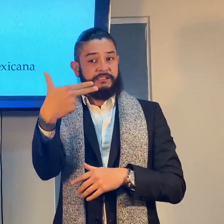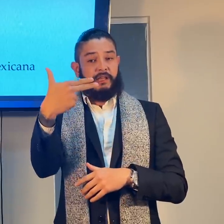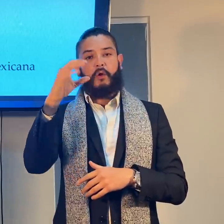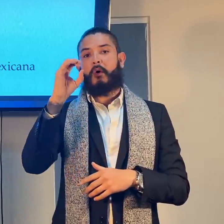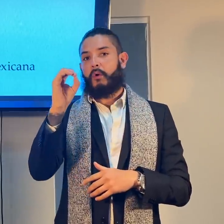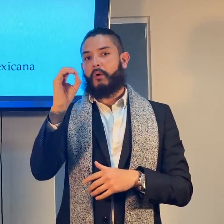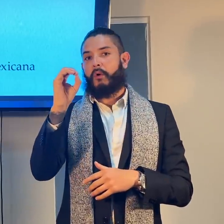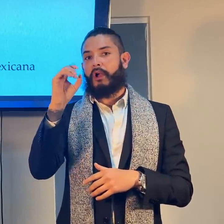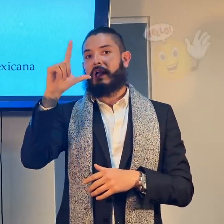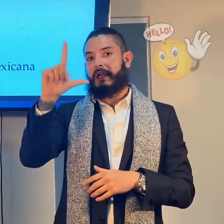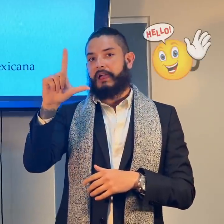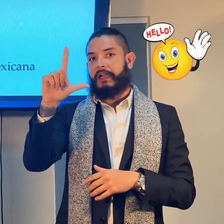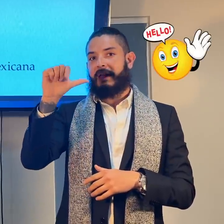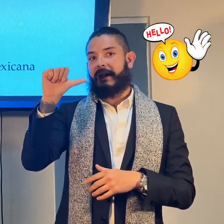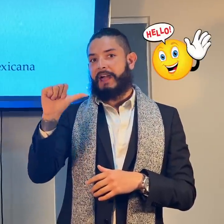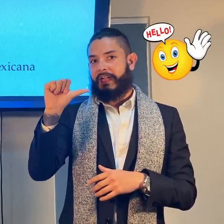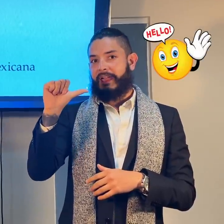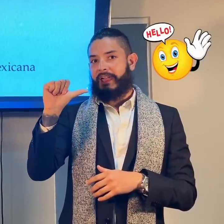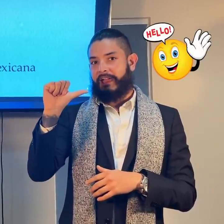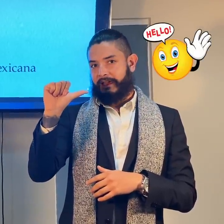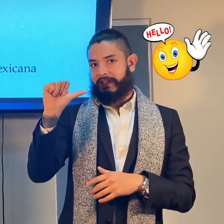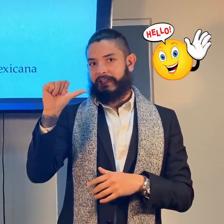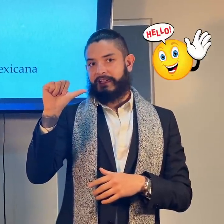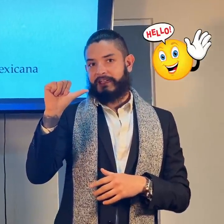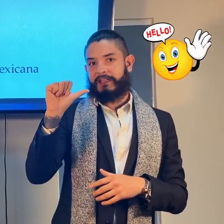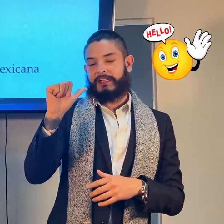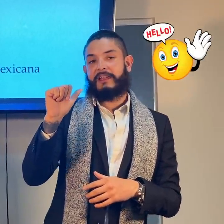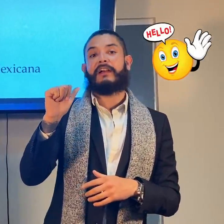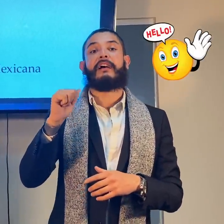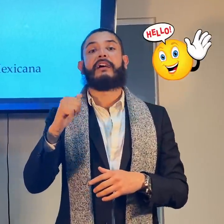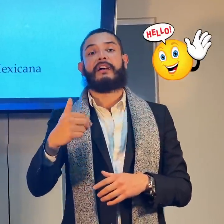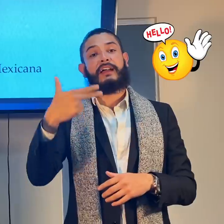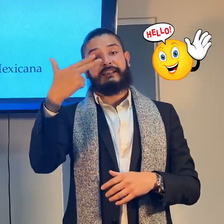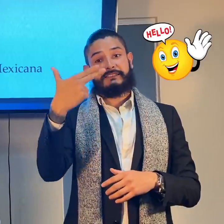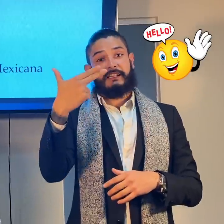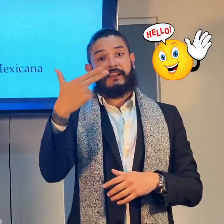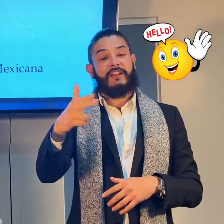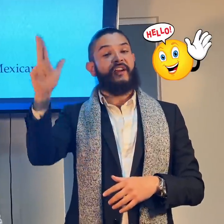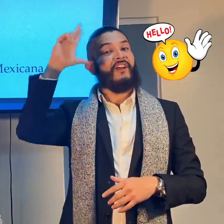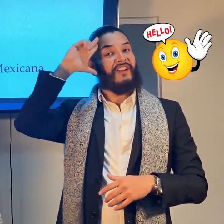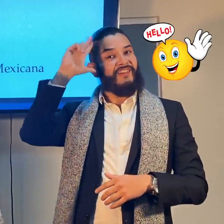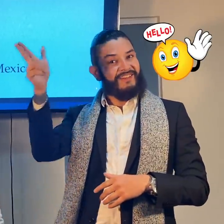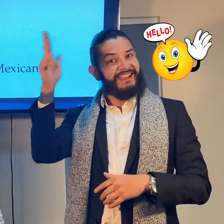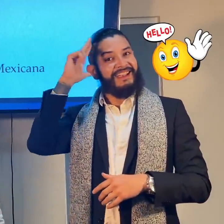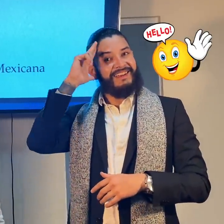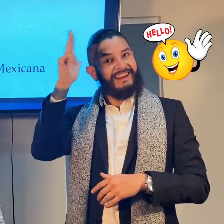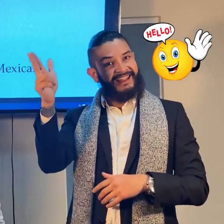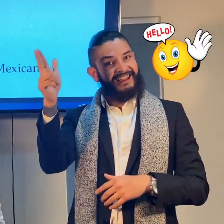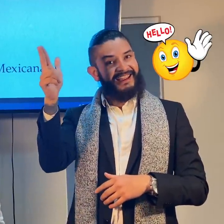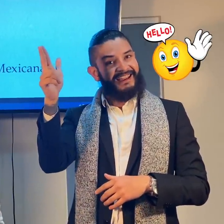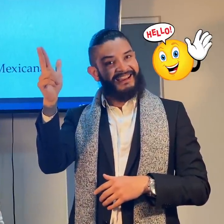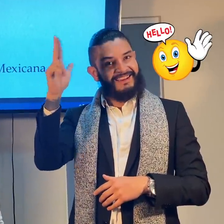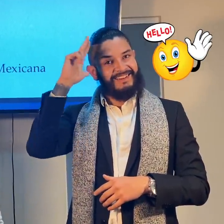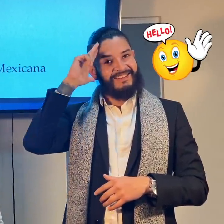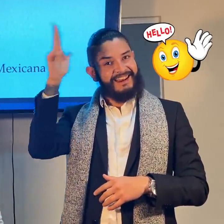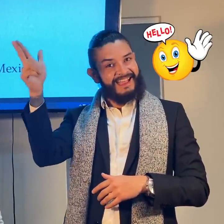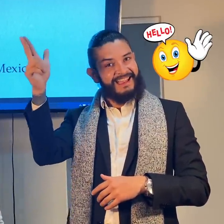hola, es así. Esta es la seña de hola.